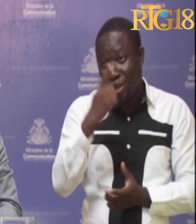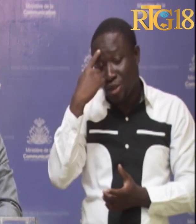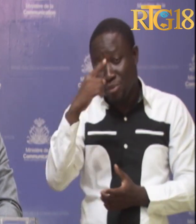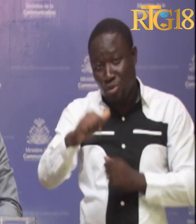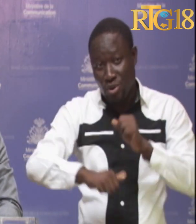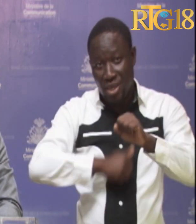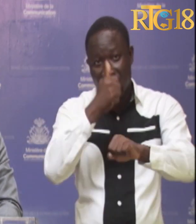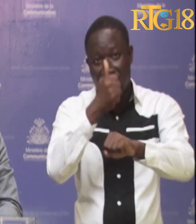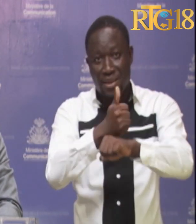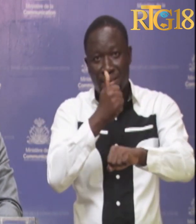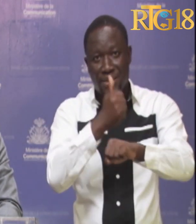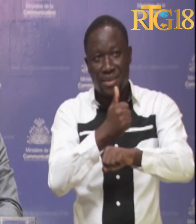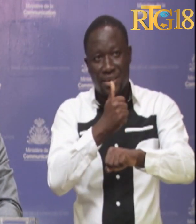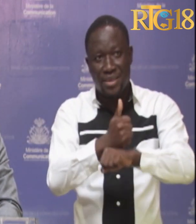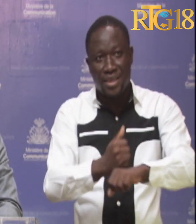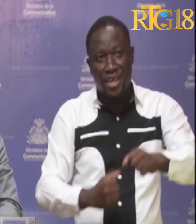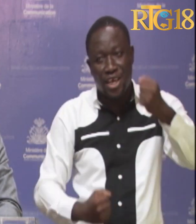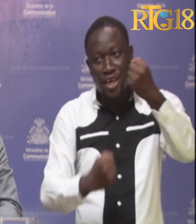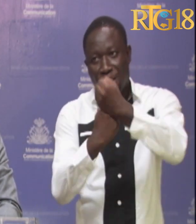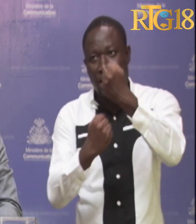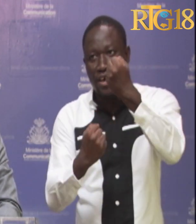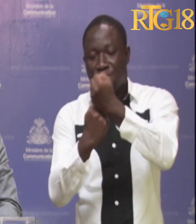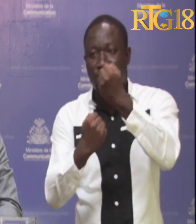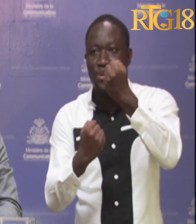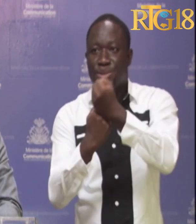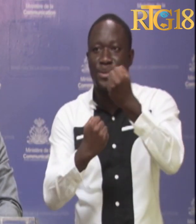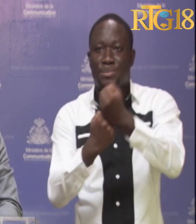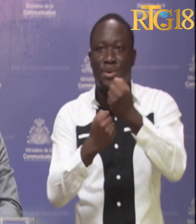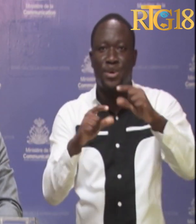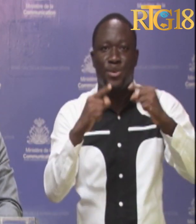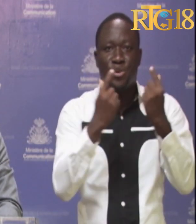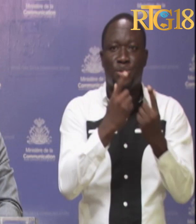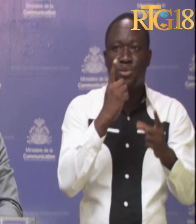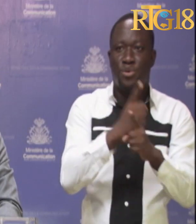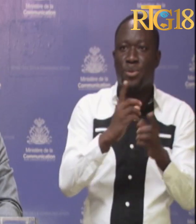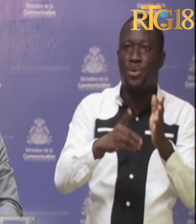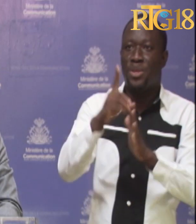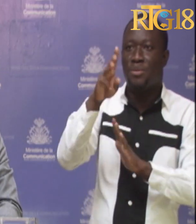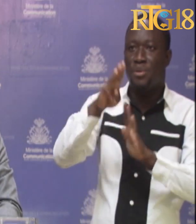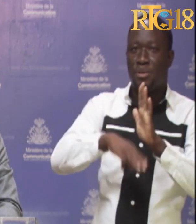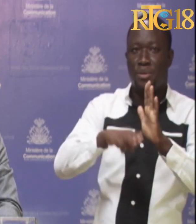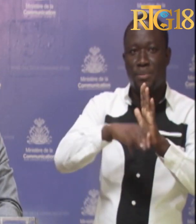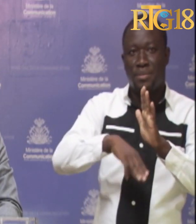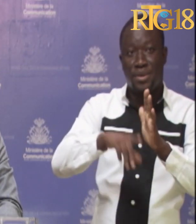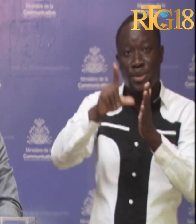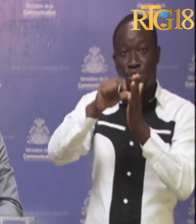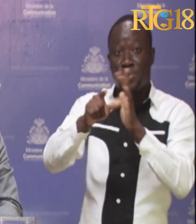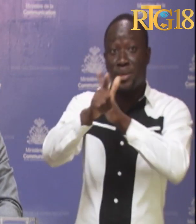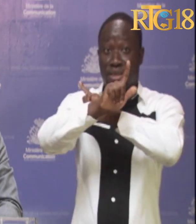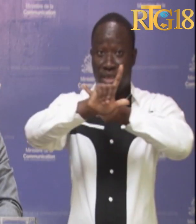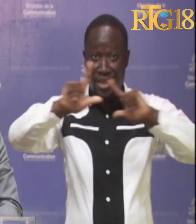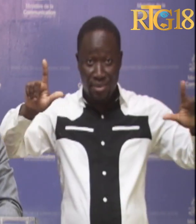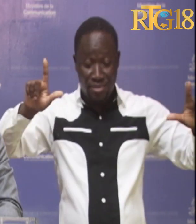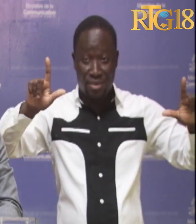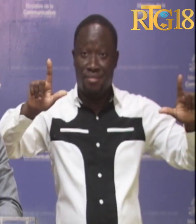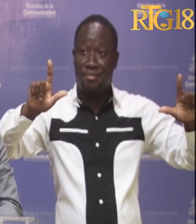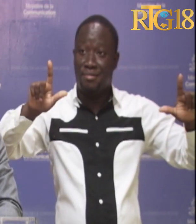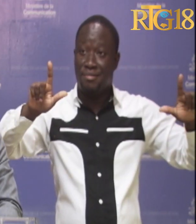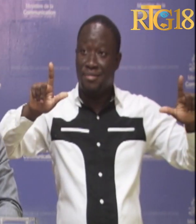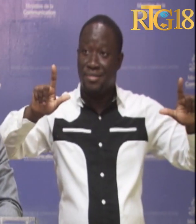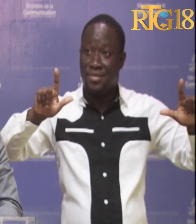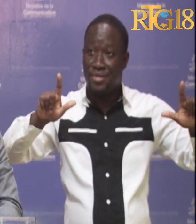'établissement et au renforcement d'un cadre propice au développement d'une presse haïtienne libre, indépendante,